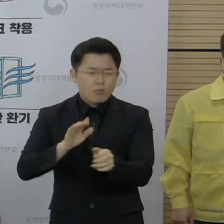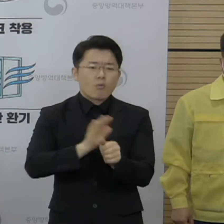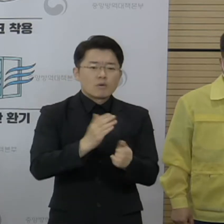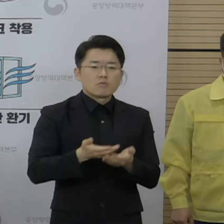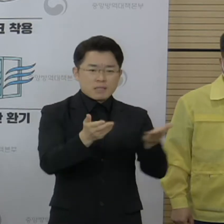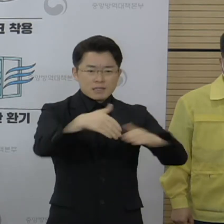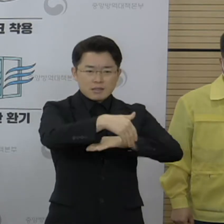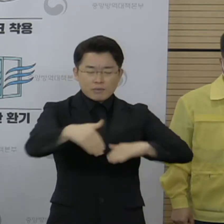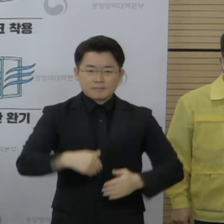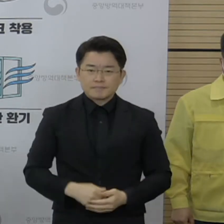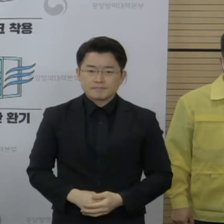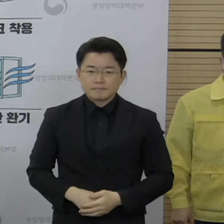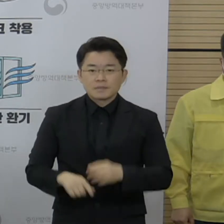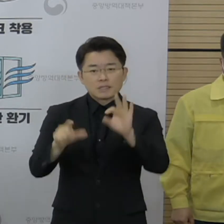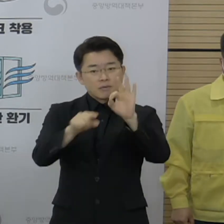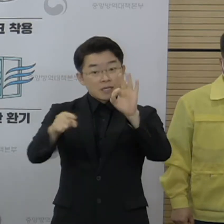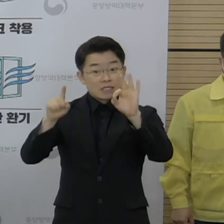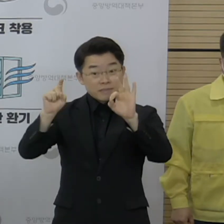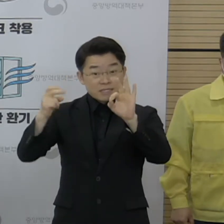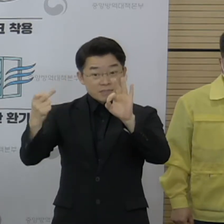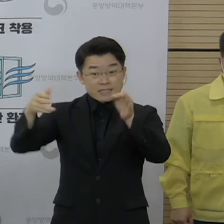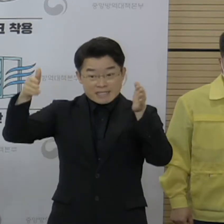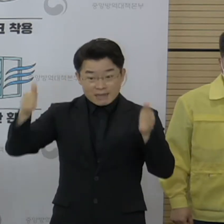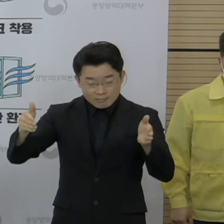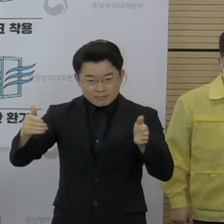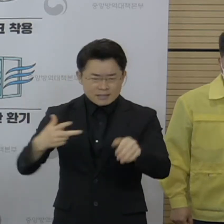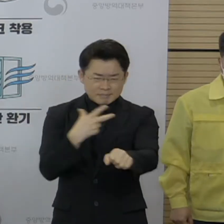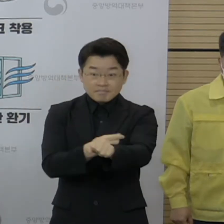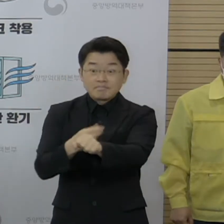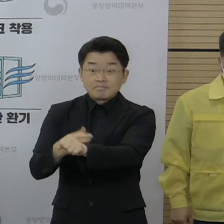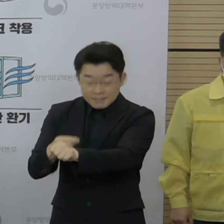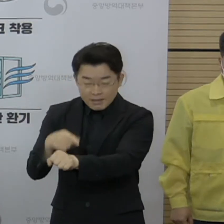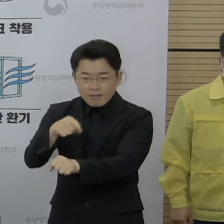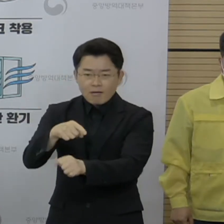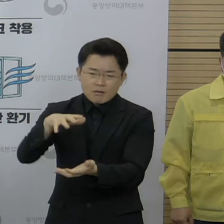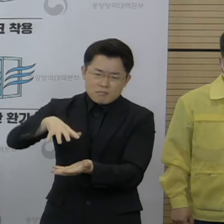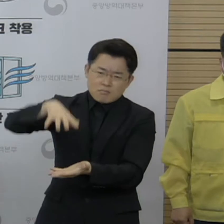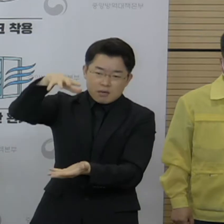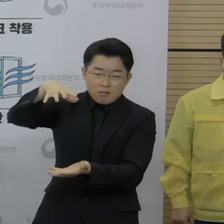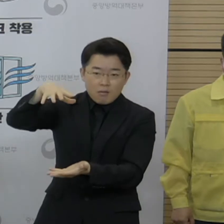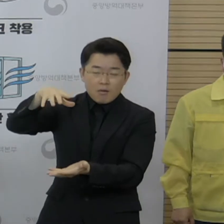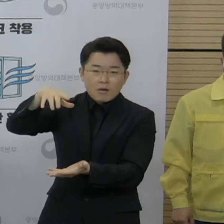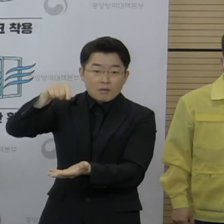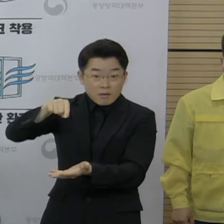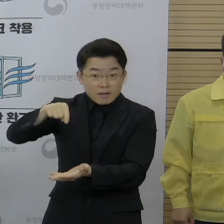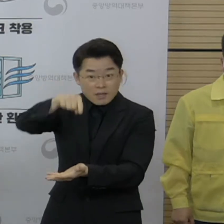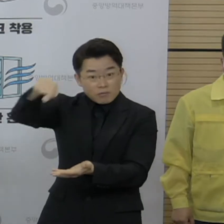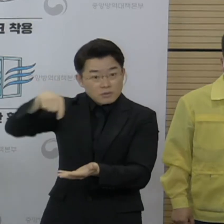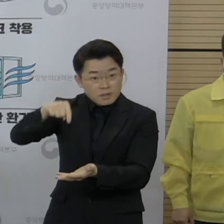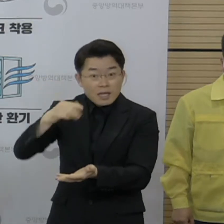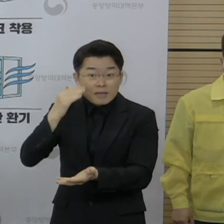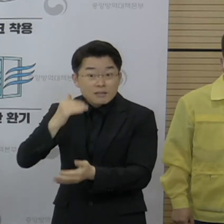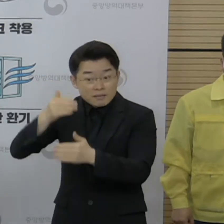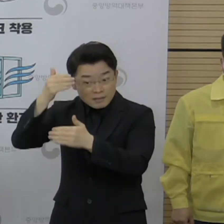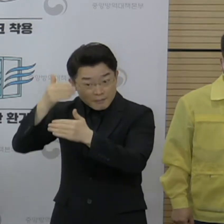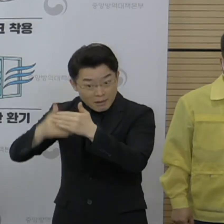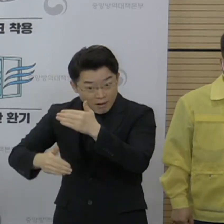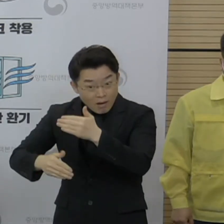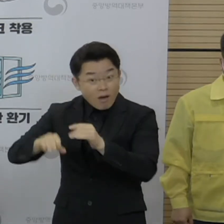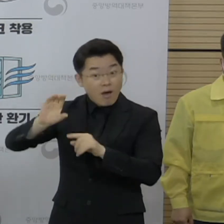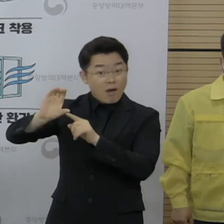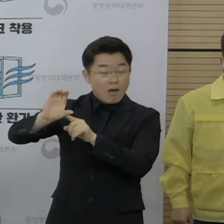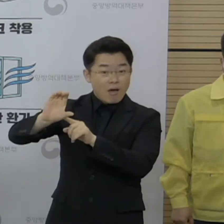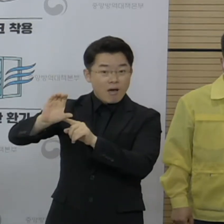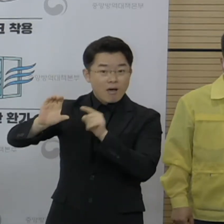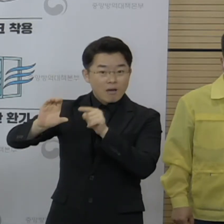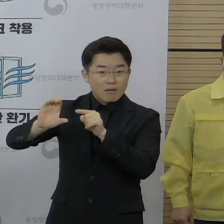4분기에는 충분한 백신 물량을 가지고 접종을 시행하겠다고 말씀드린 바 있습니다. 이 과정에서 여분의